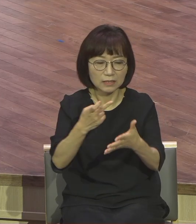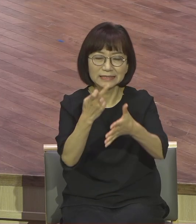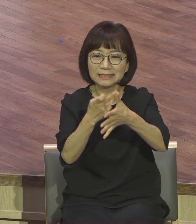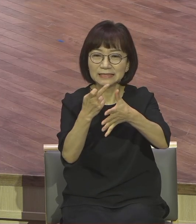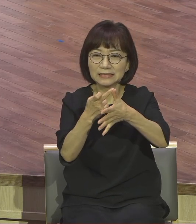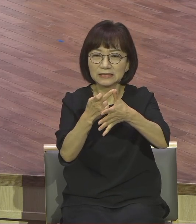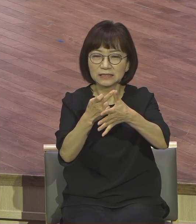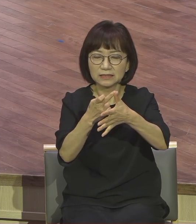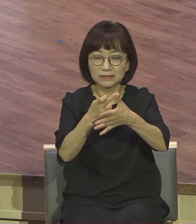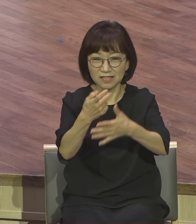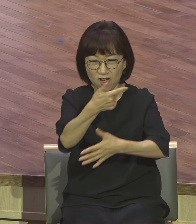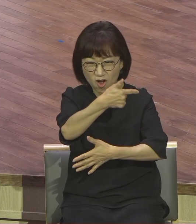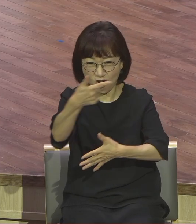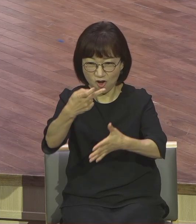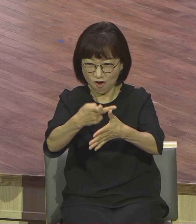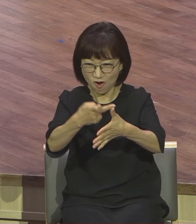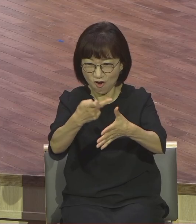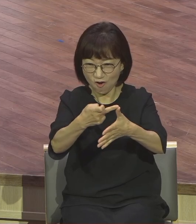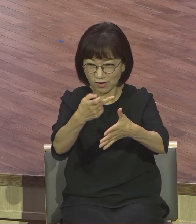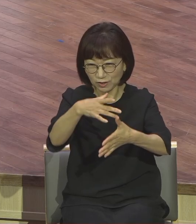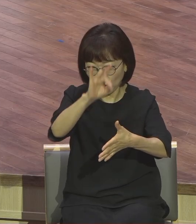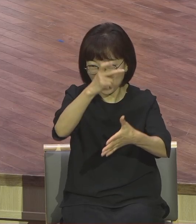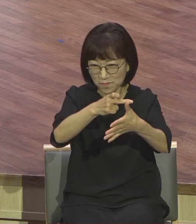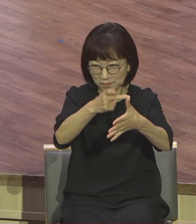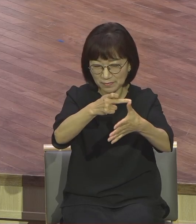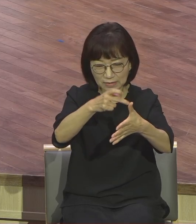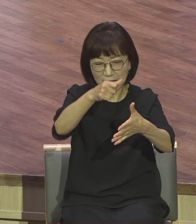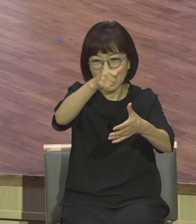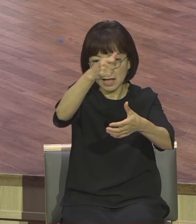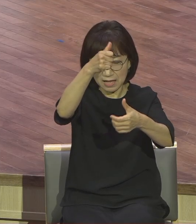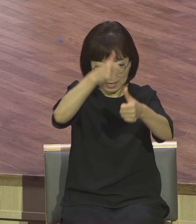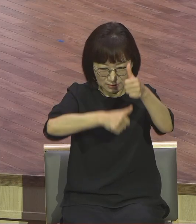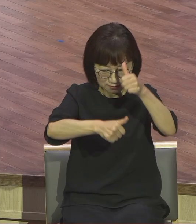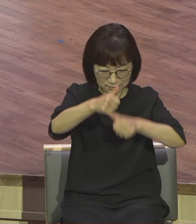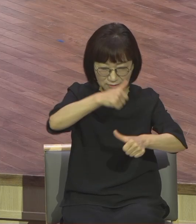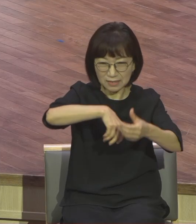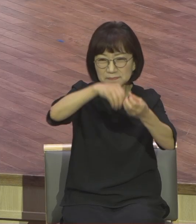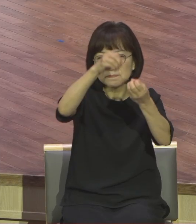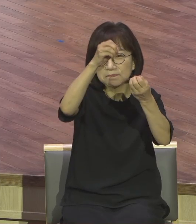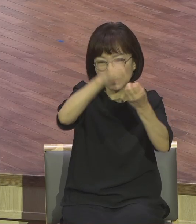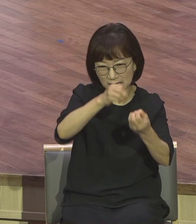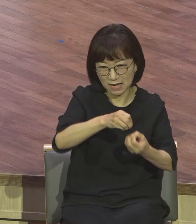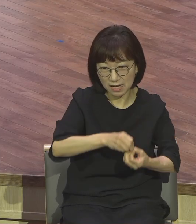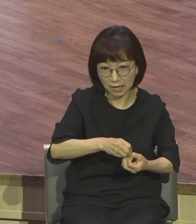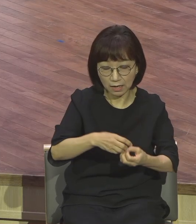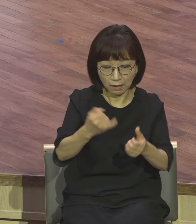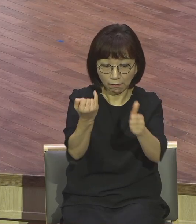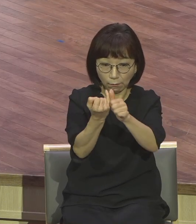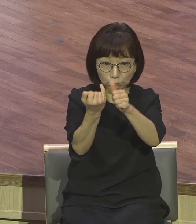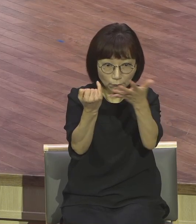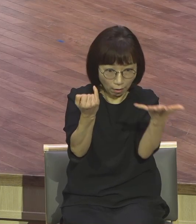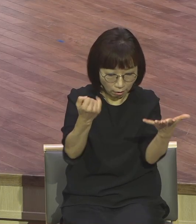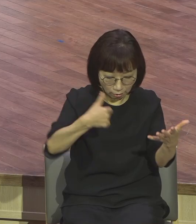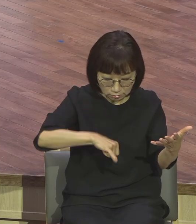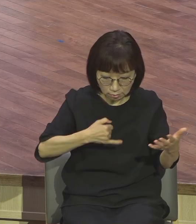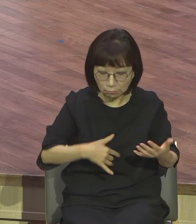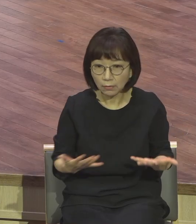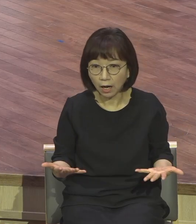장자의 계승을 통해서 대를 이어가는 취지입니다. 대를 이어가야 되기 때문에 동생이 형수에게